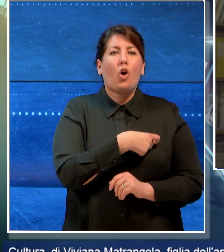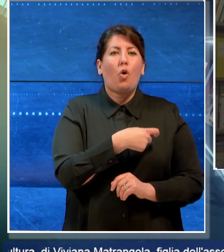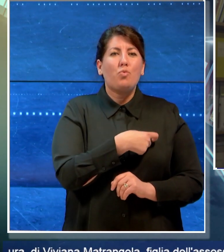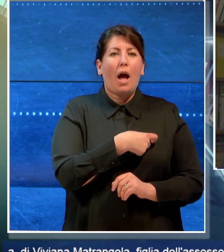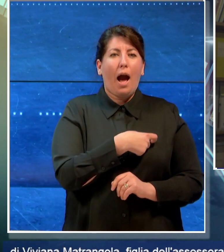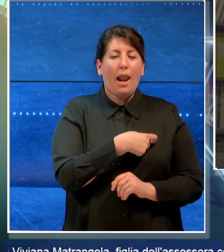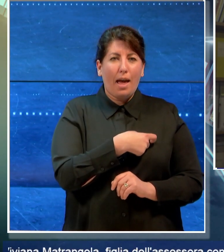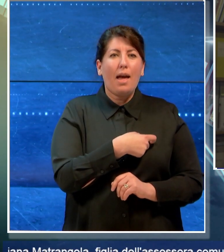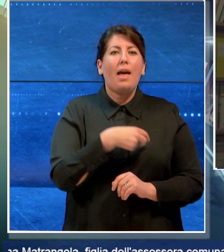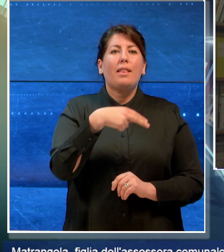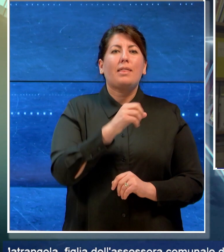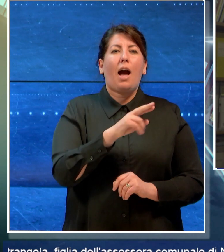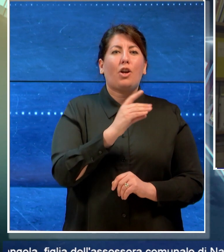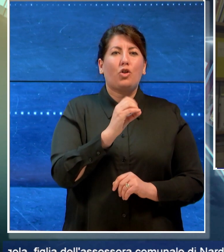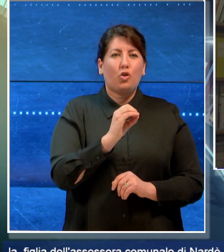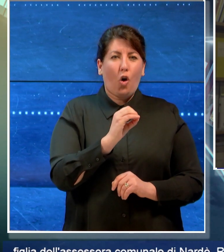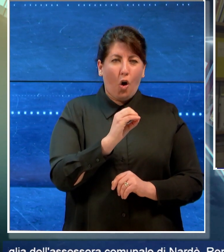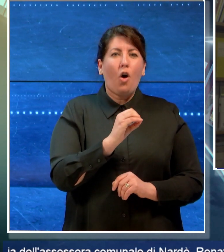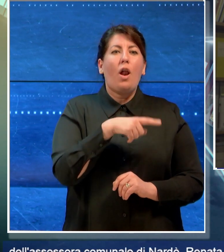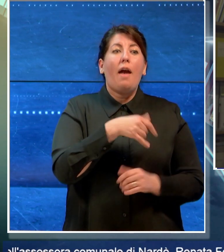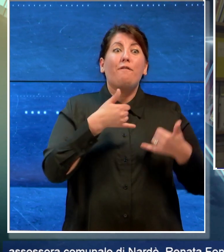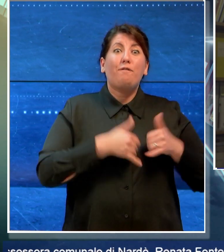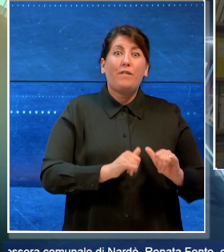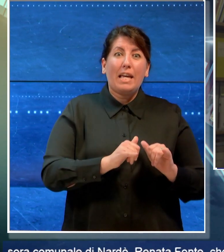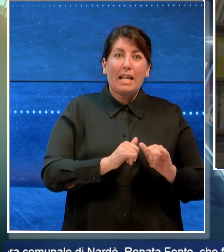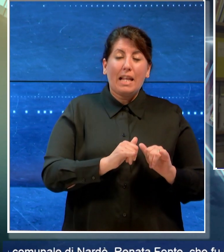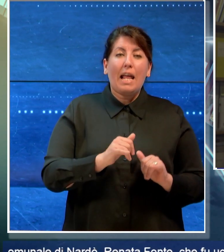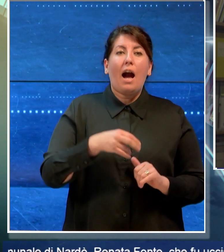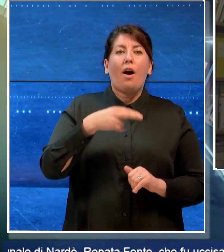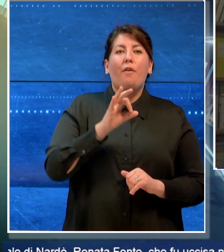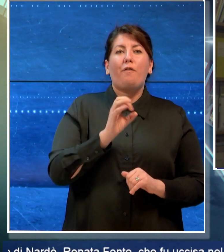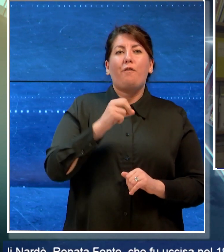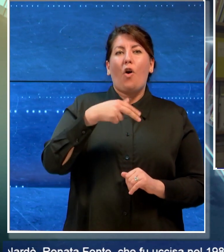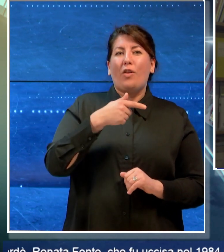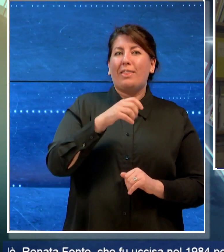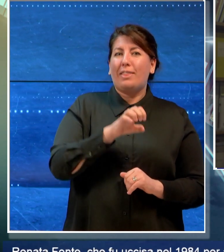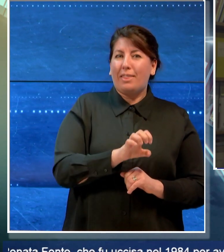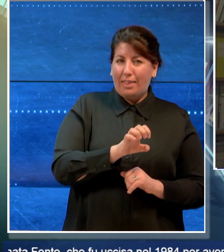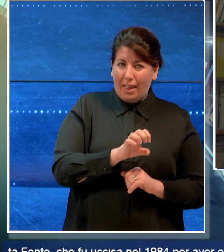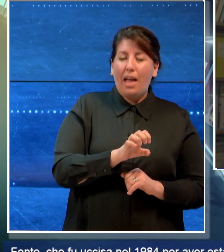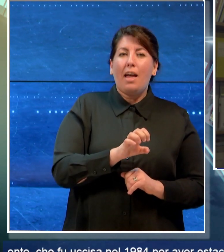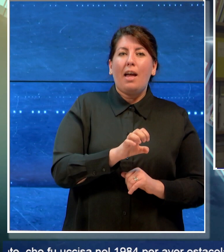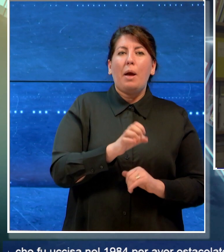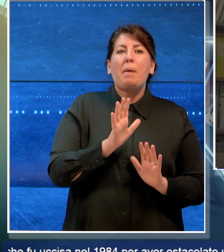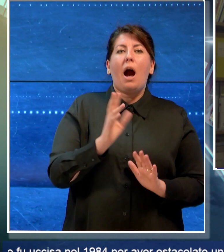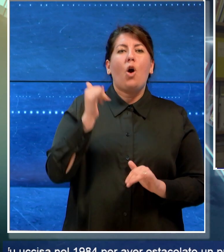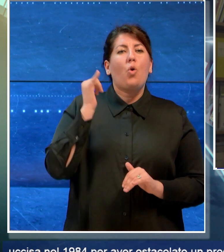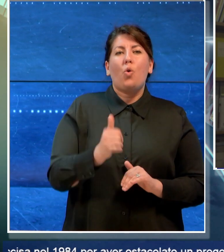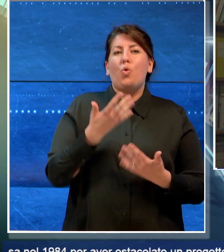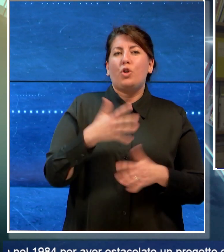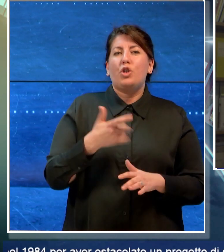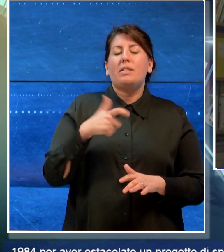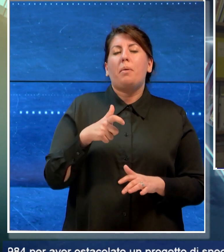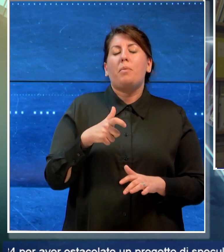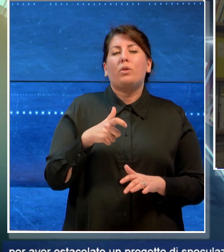di Nardò, Renata Fonte, che fu uccisa nell'84 per aver ostacolato un progetto